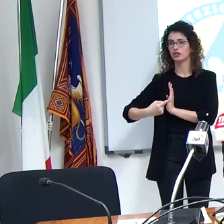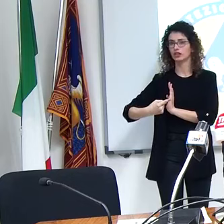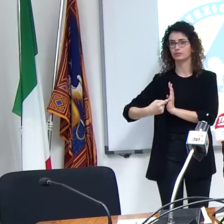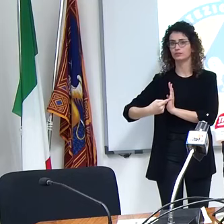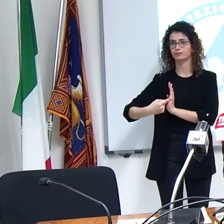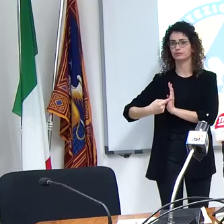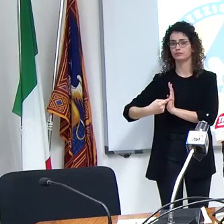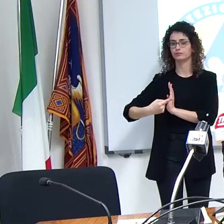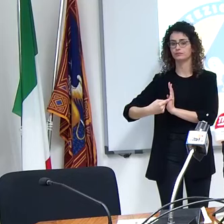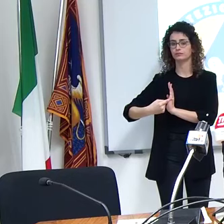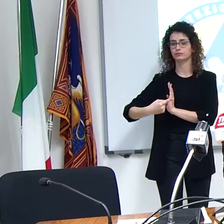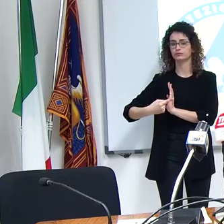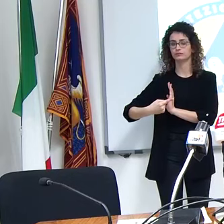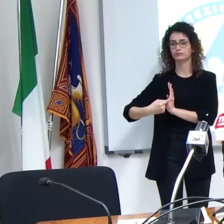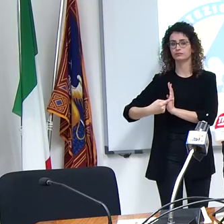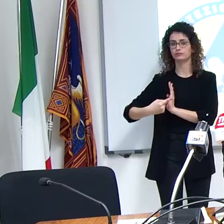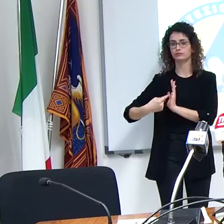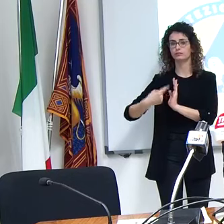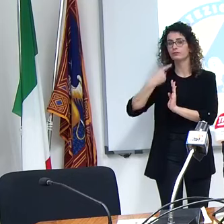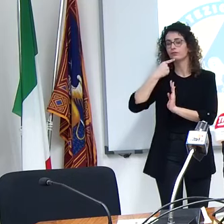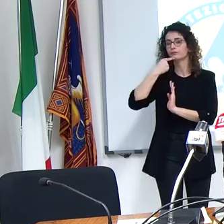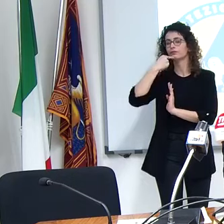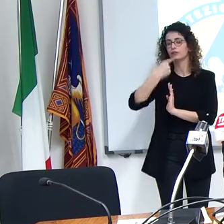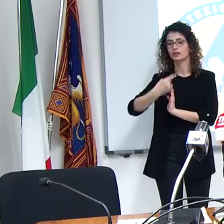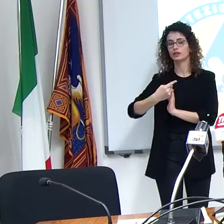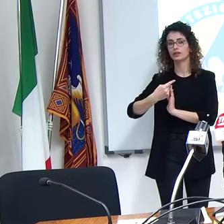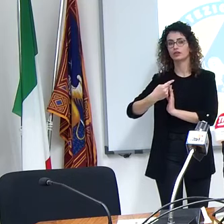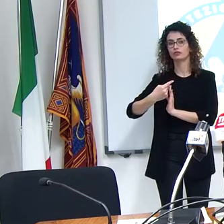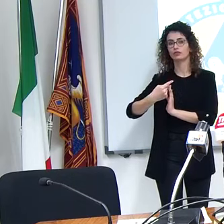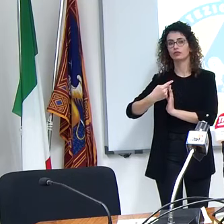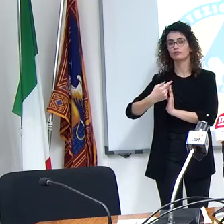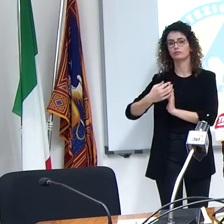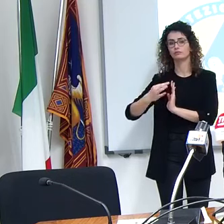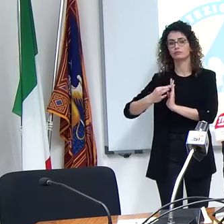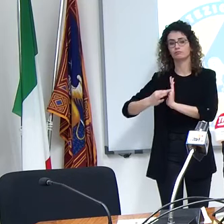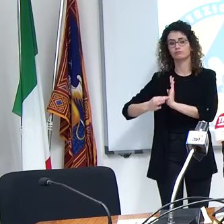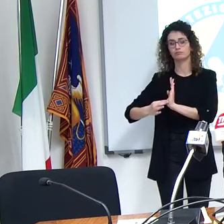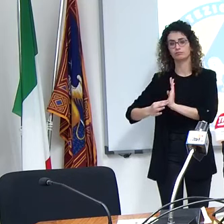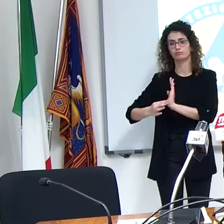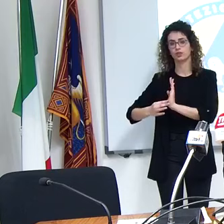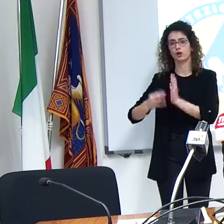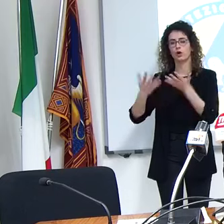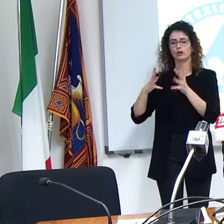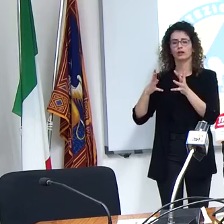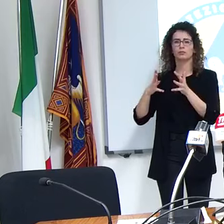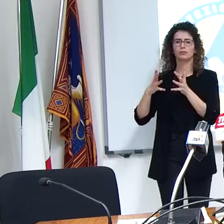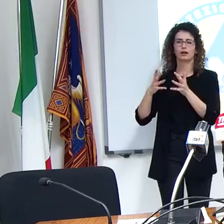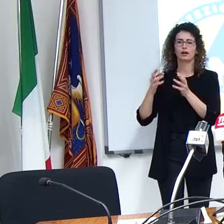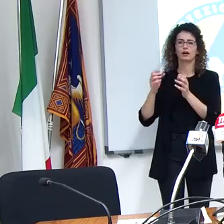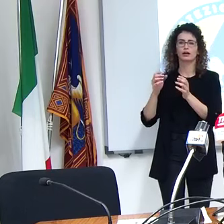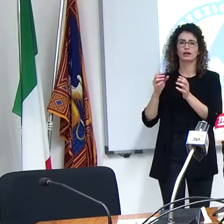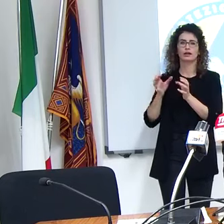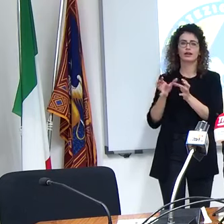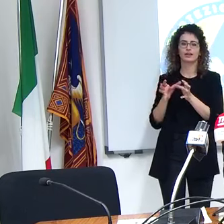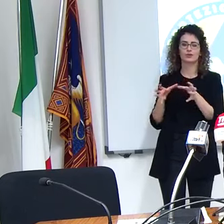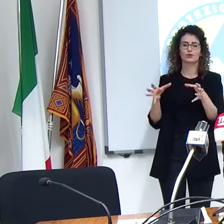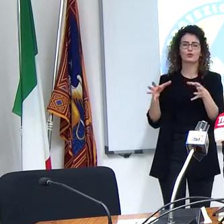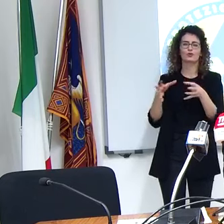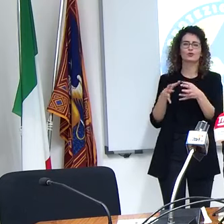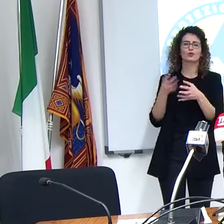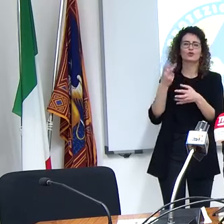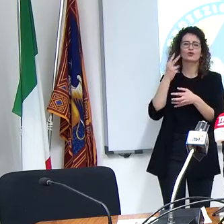disciplina in questi termini la ormai abbastanza dimenticata zona gialla